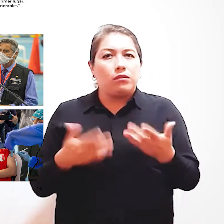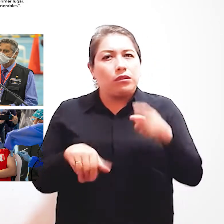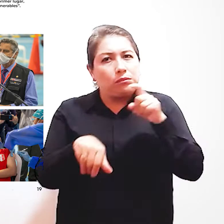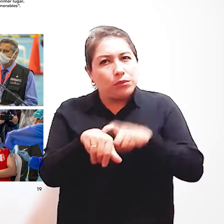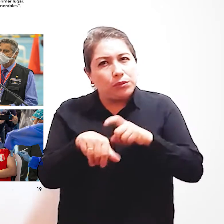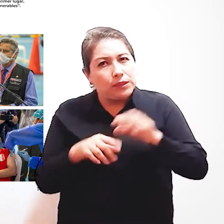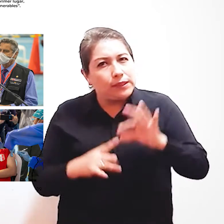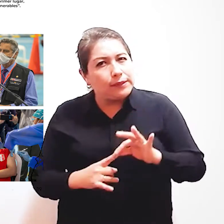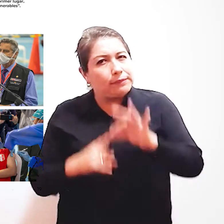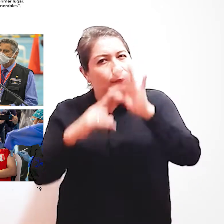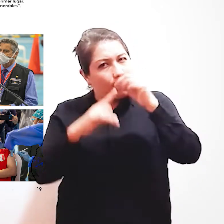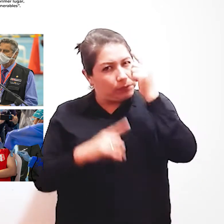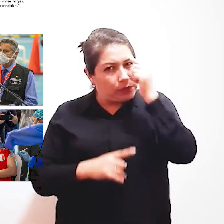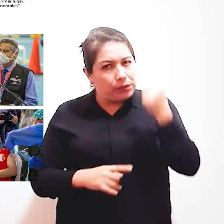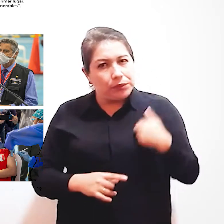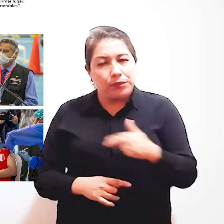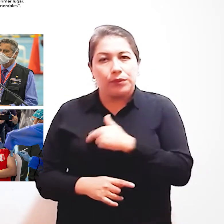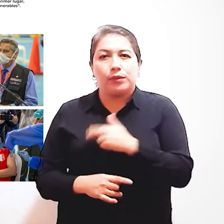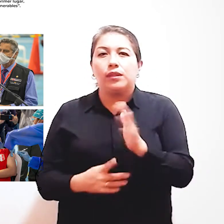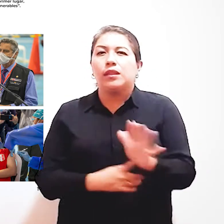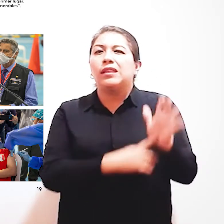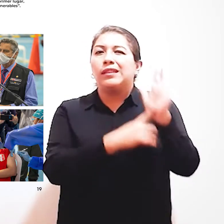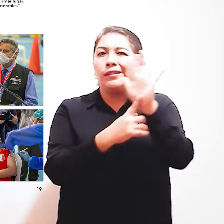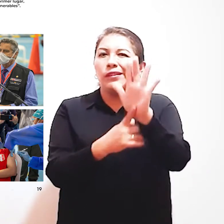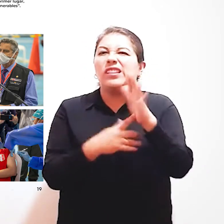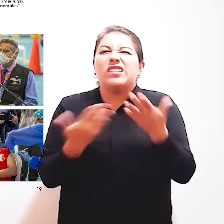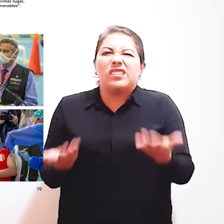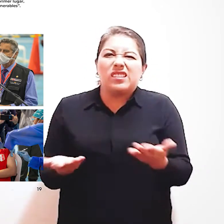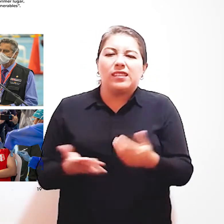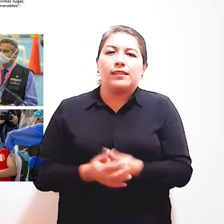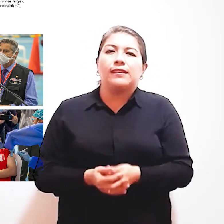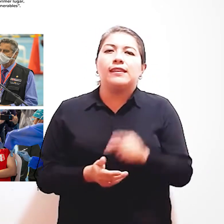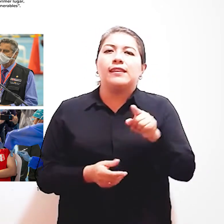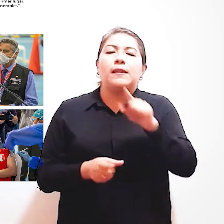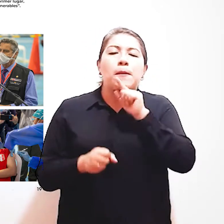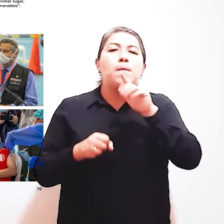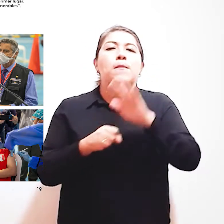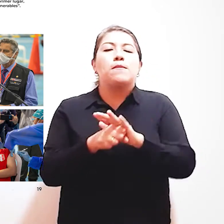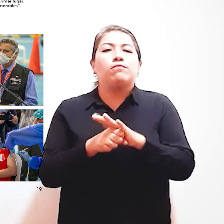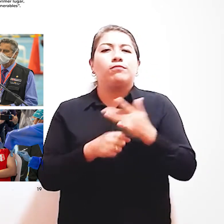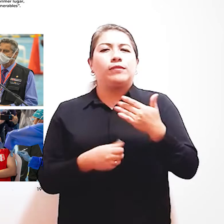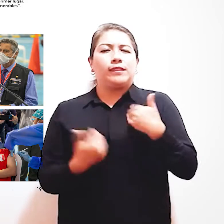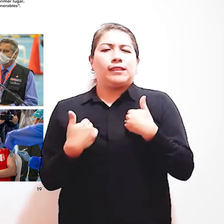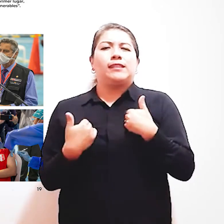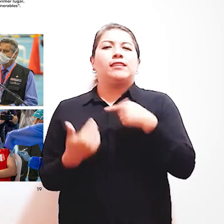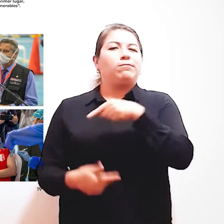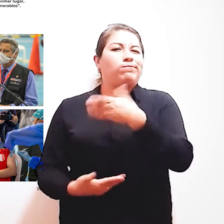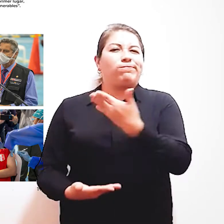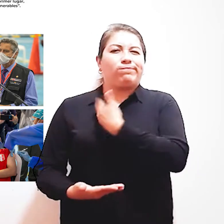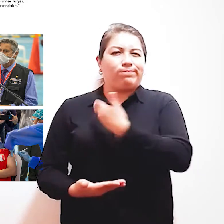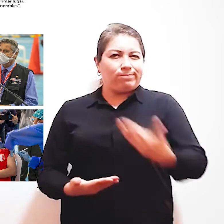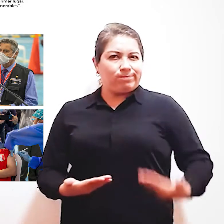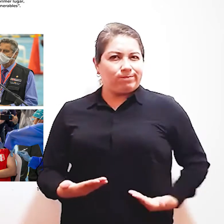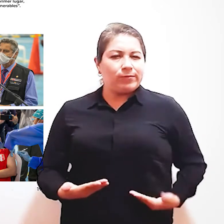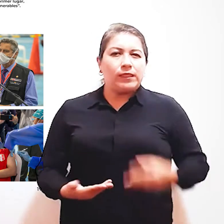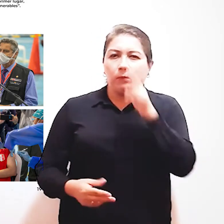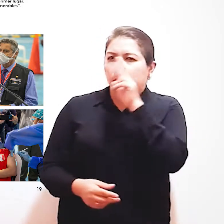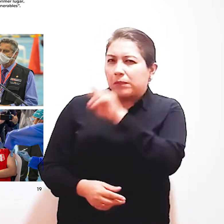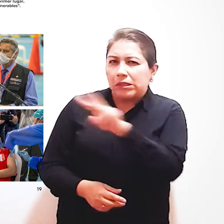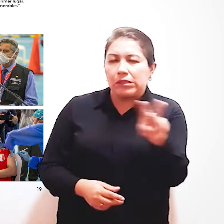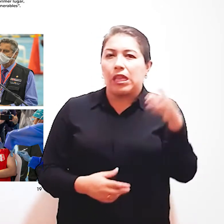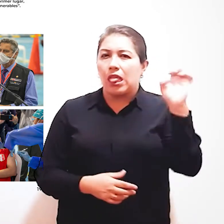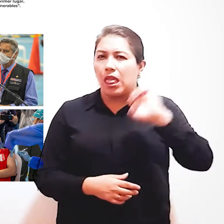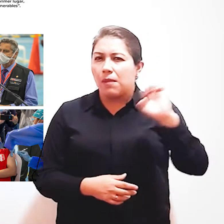Este es un momento Muy especial Para nosotros Que demuestra Una vez más El compromiso Que tiene el gobierno De